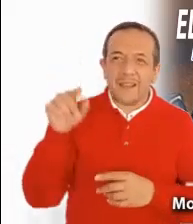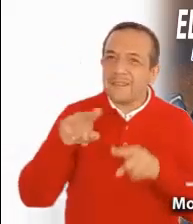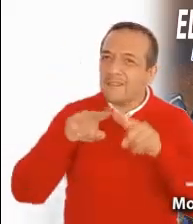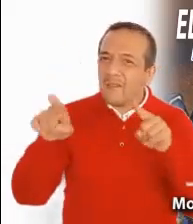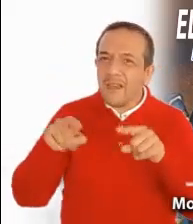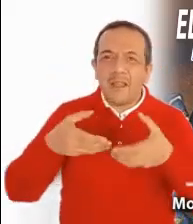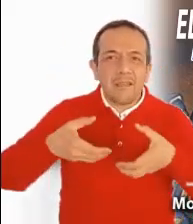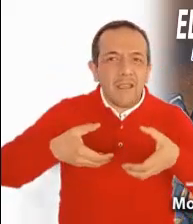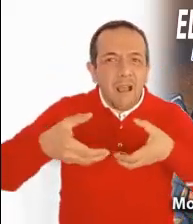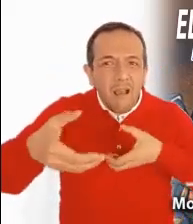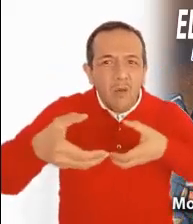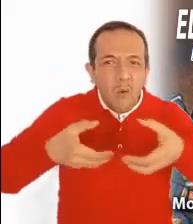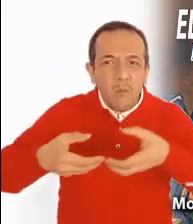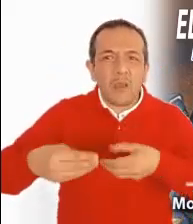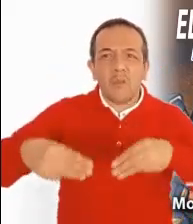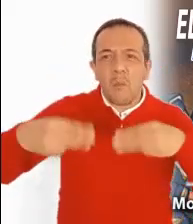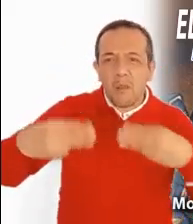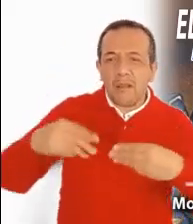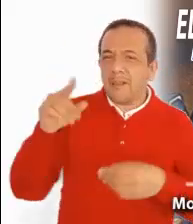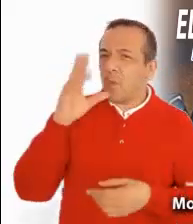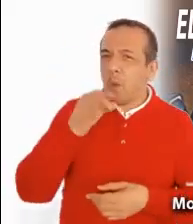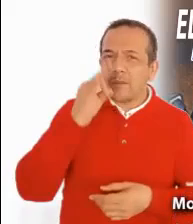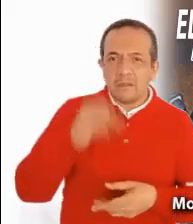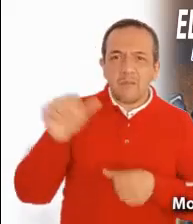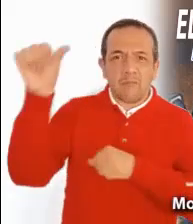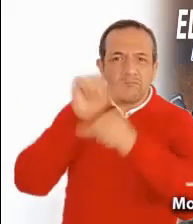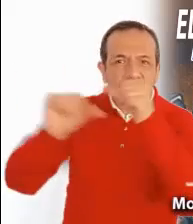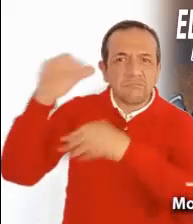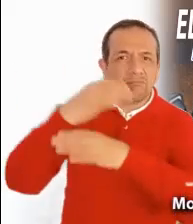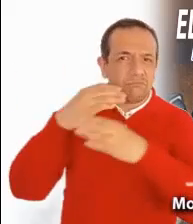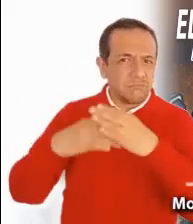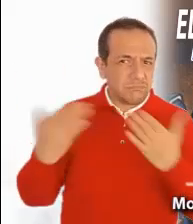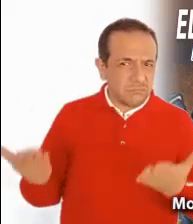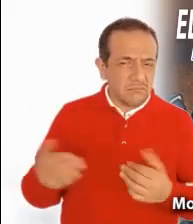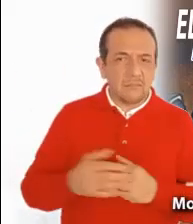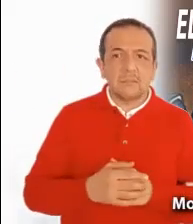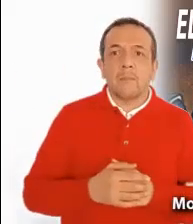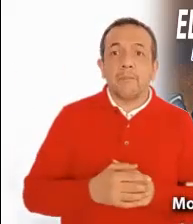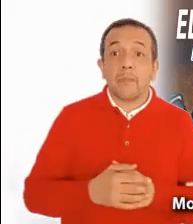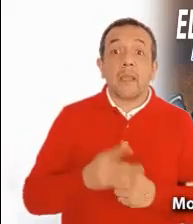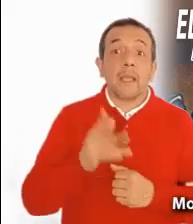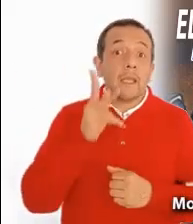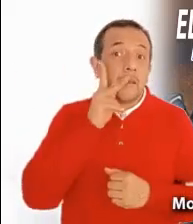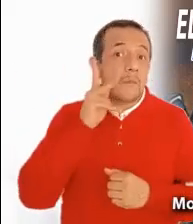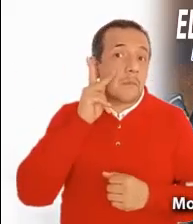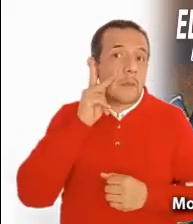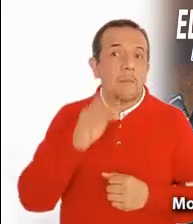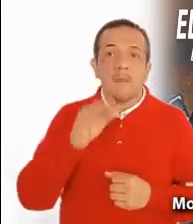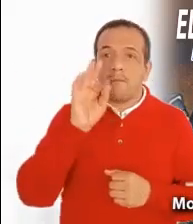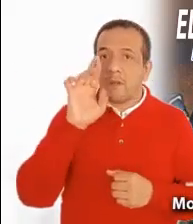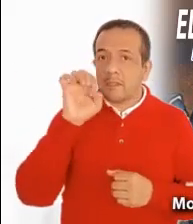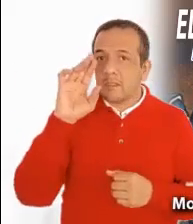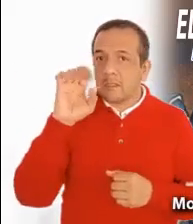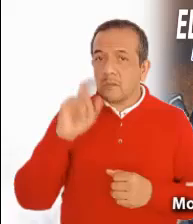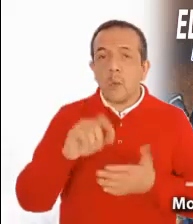mercader y no está dispuesto al intercambio de mercancías. El papá Francisco